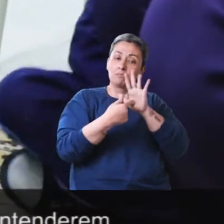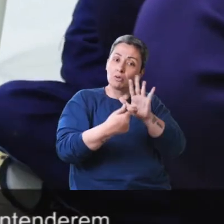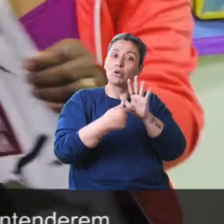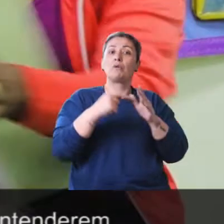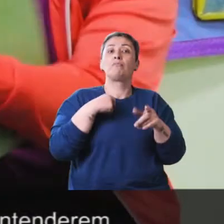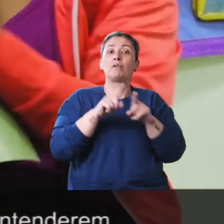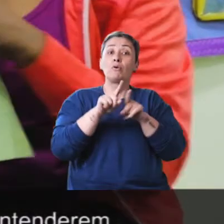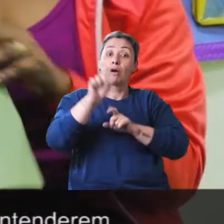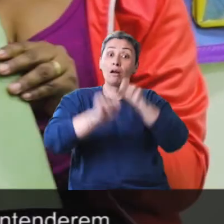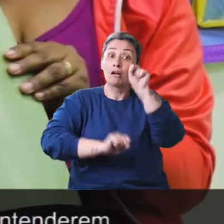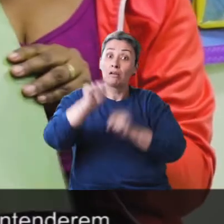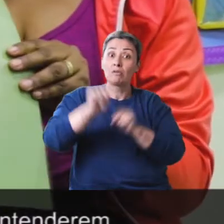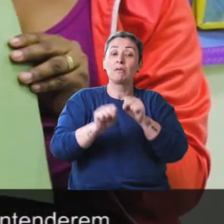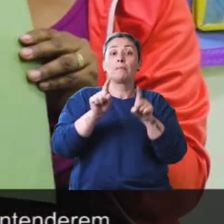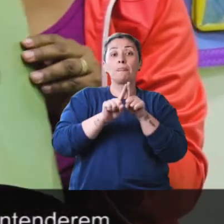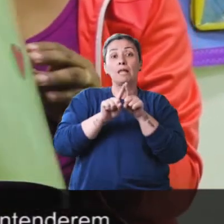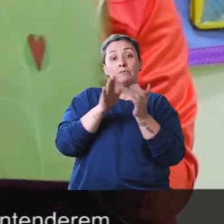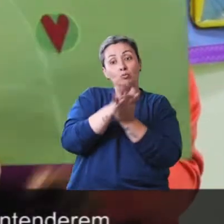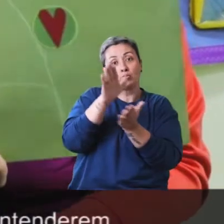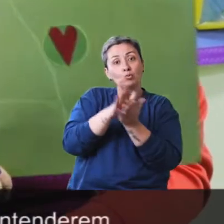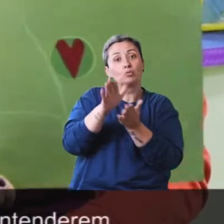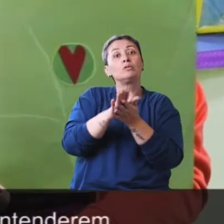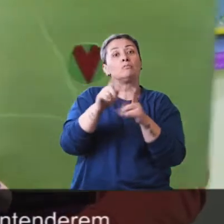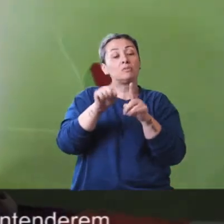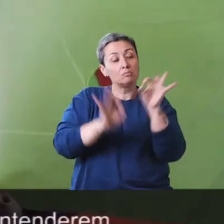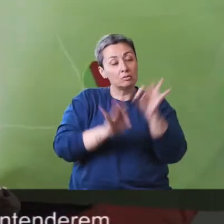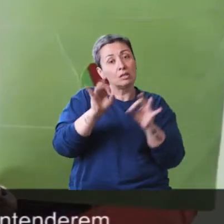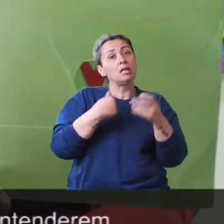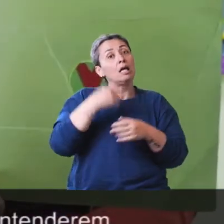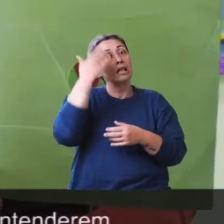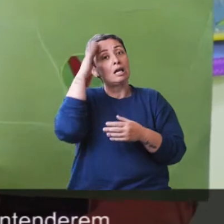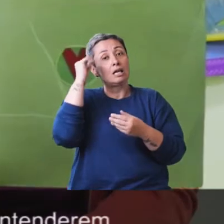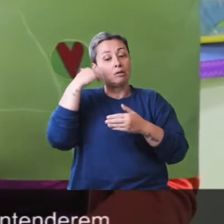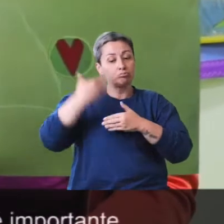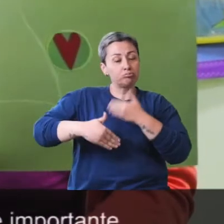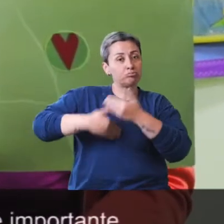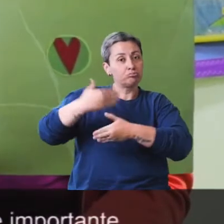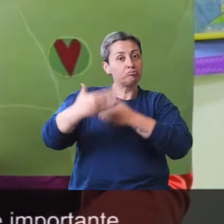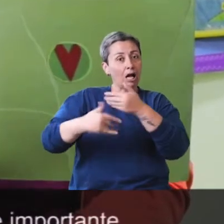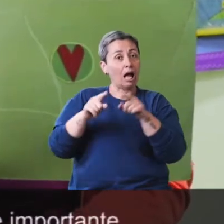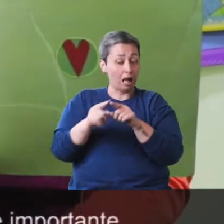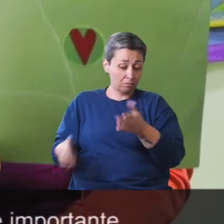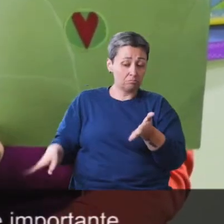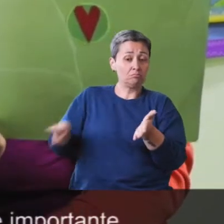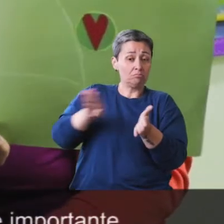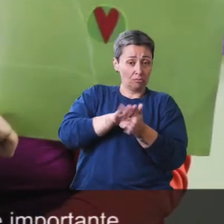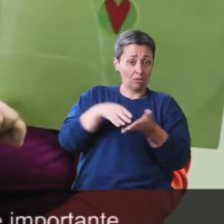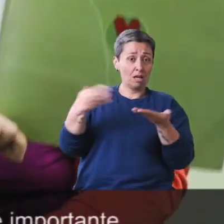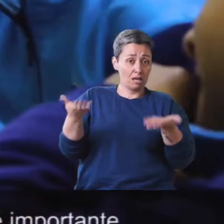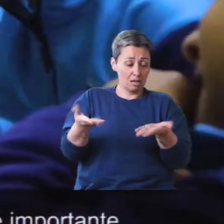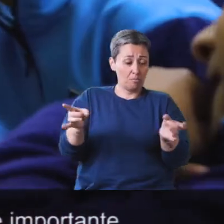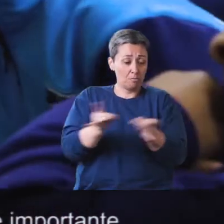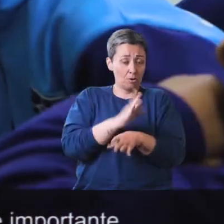a gente sempre mostra também a fábrica. A editora que fez esse livro, para eles entenderem esse processo, até